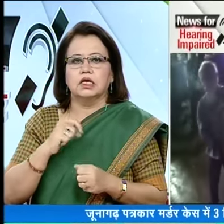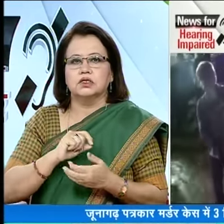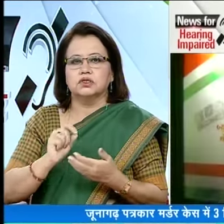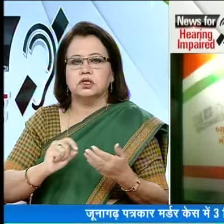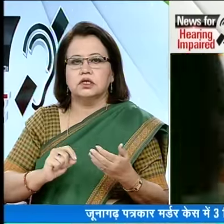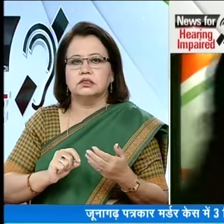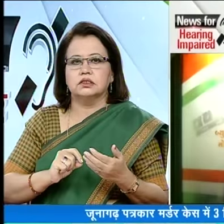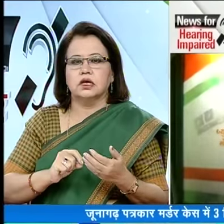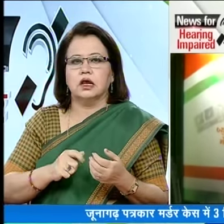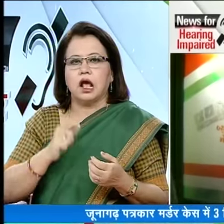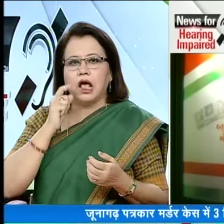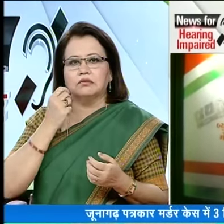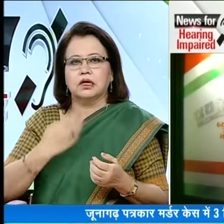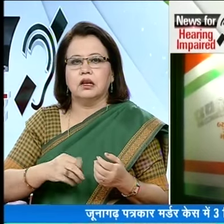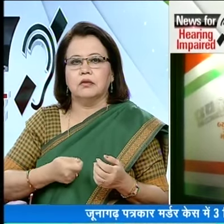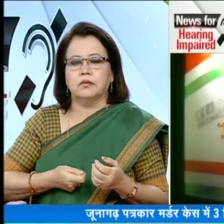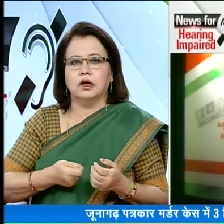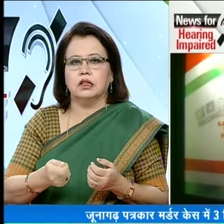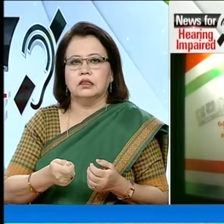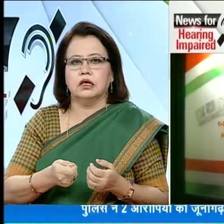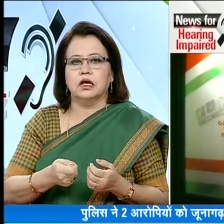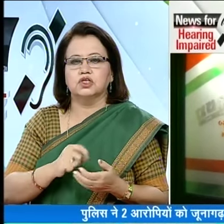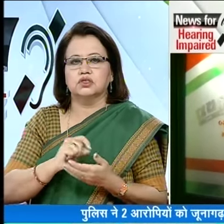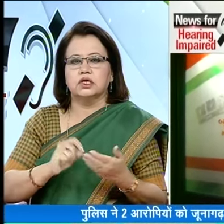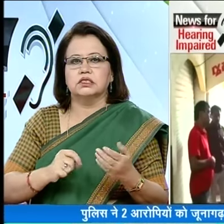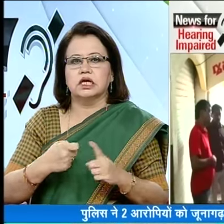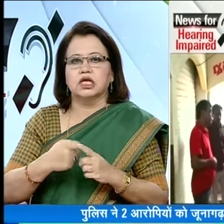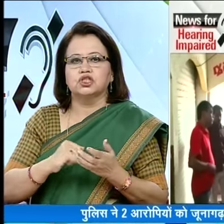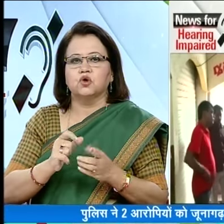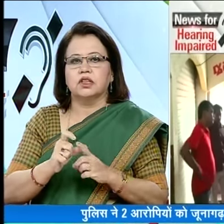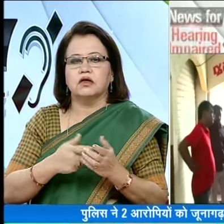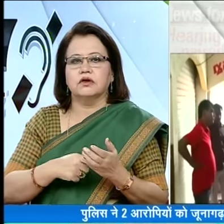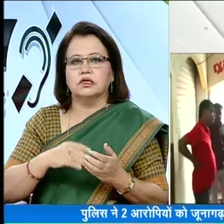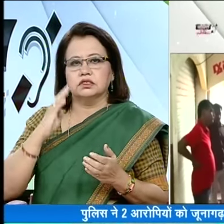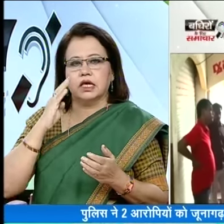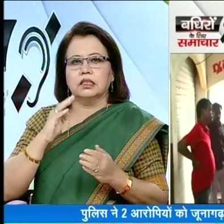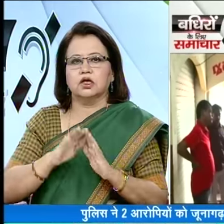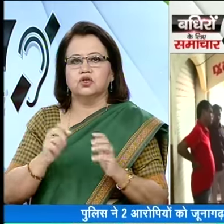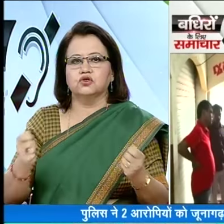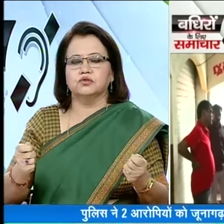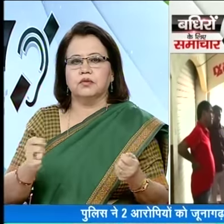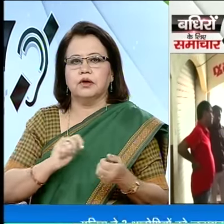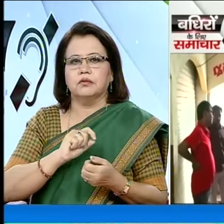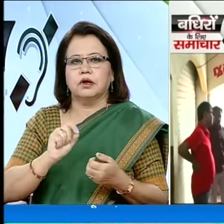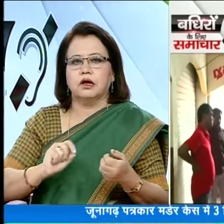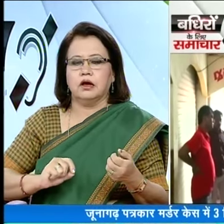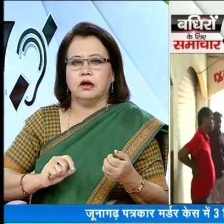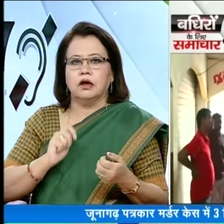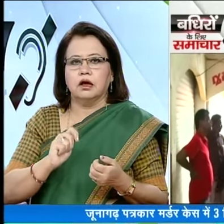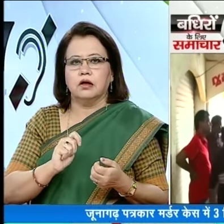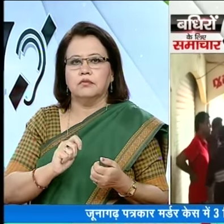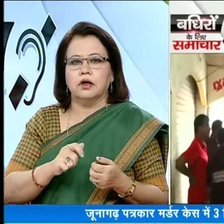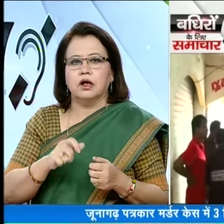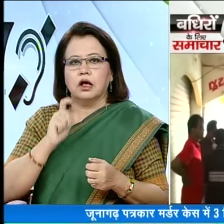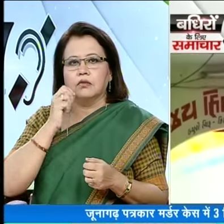एक जर्णलिस्ट की बदमाशों ने हत्या कर दी थी जर्णलिस्स किशोर दवे जैहिंद अख़बार नाम के न्यूस पेपर में काम करते थे